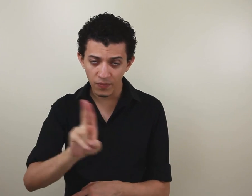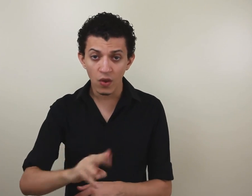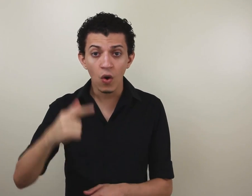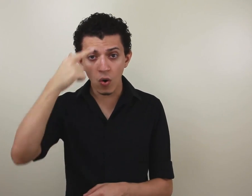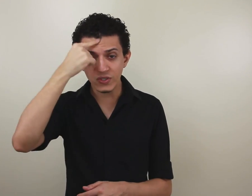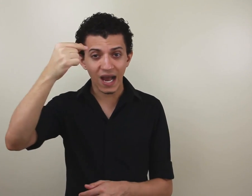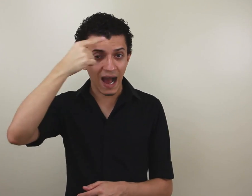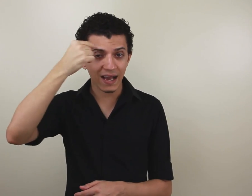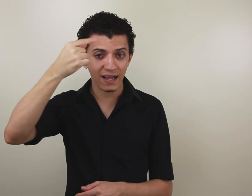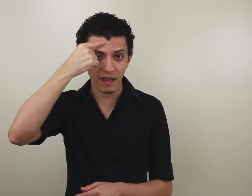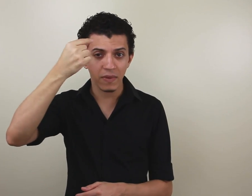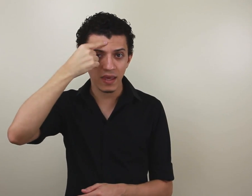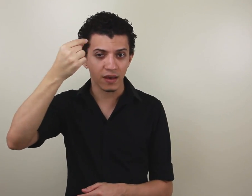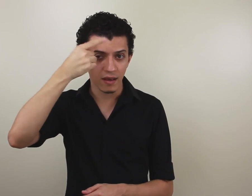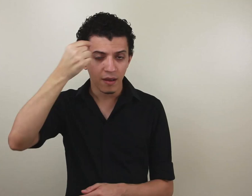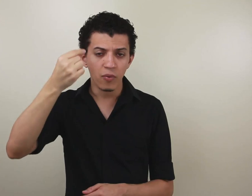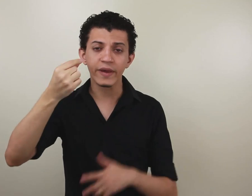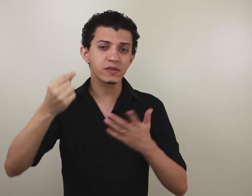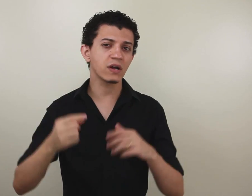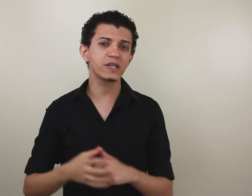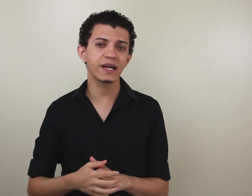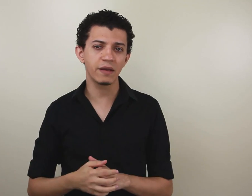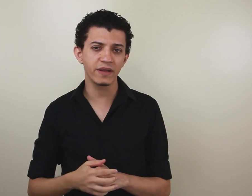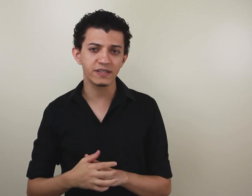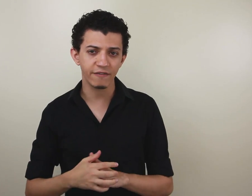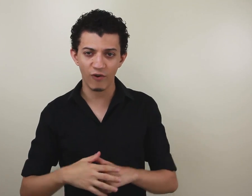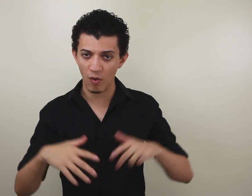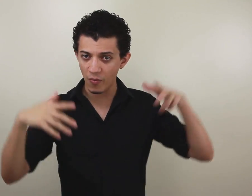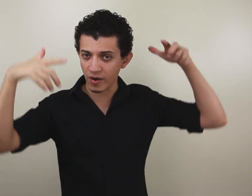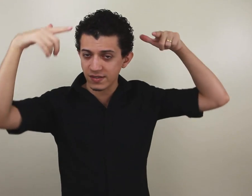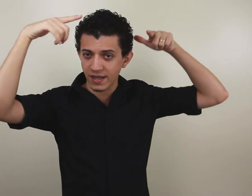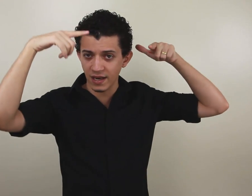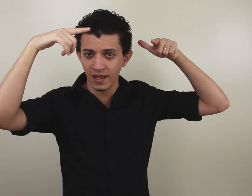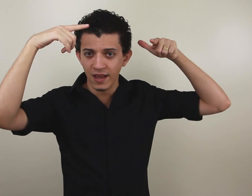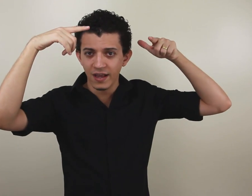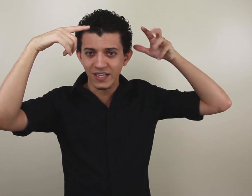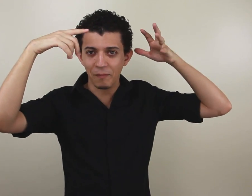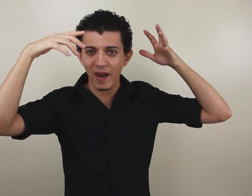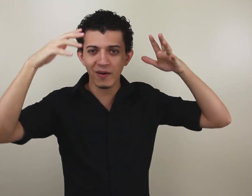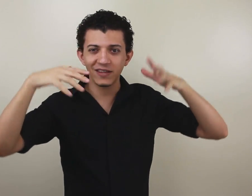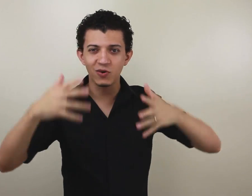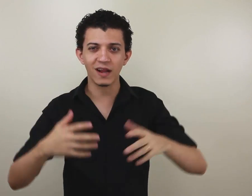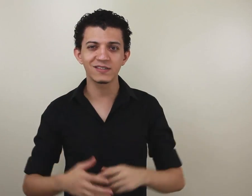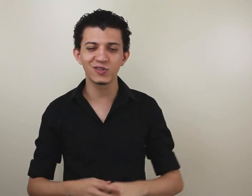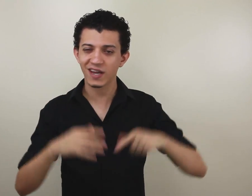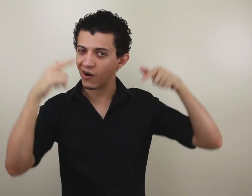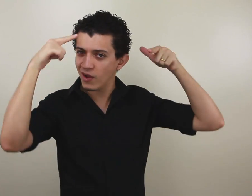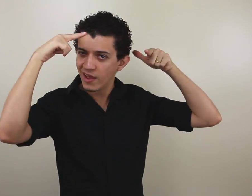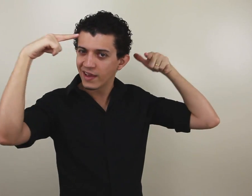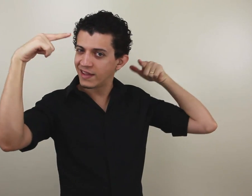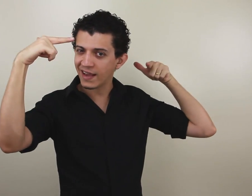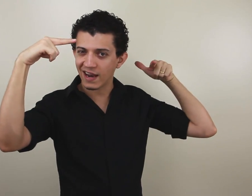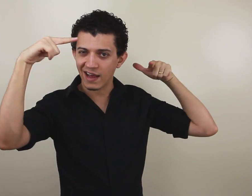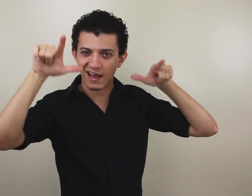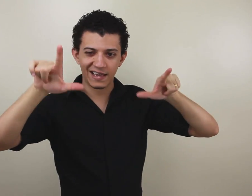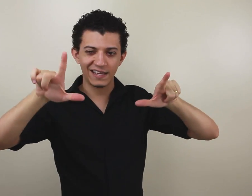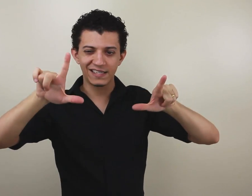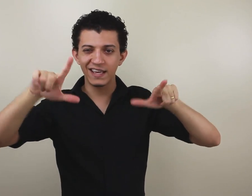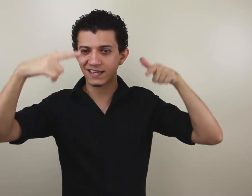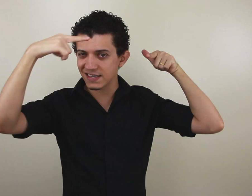ou de academia. Por que o sinal de academia dessa forma? Por causa daquele chapéu de colação de grau. Tem aquelas quinas